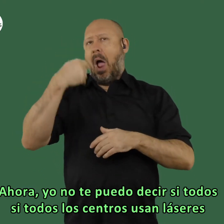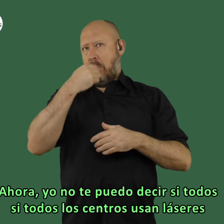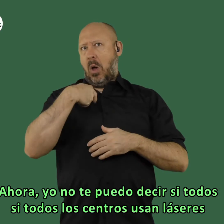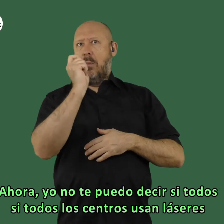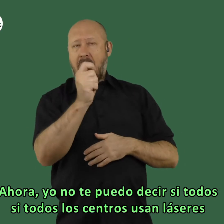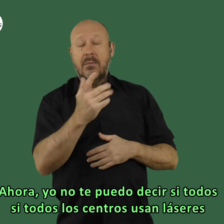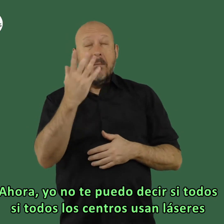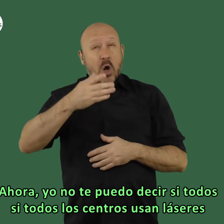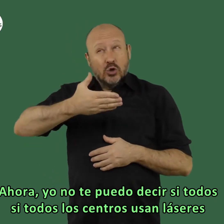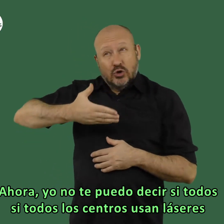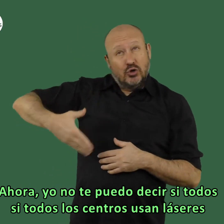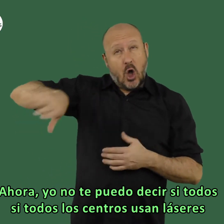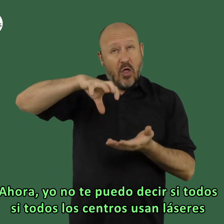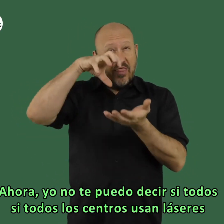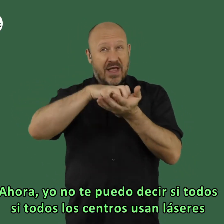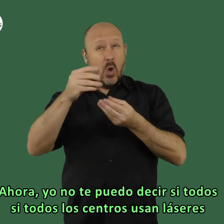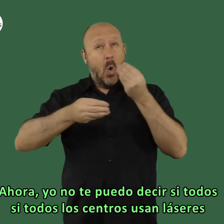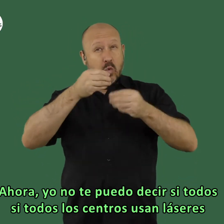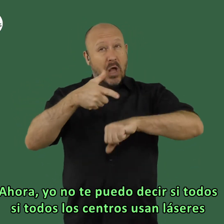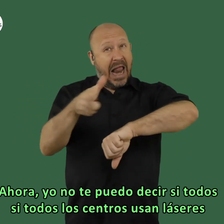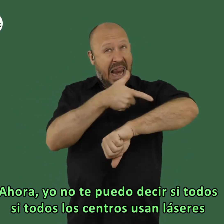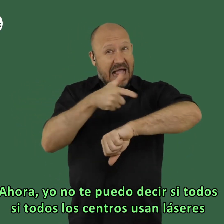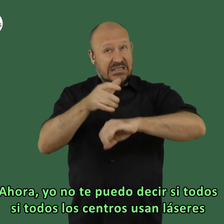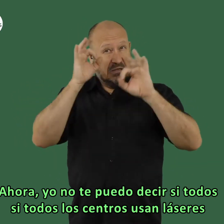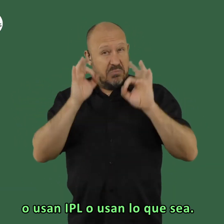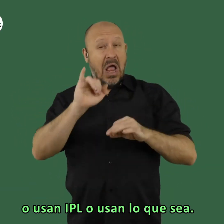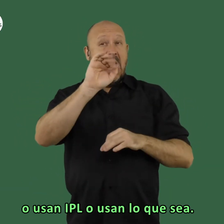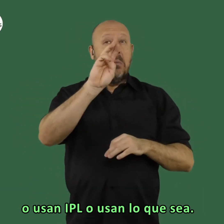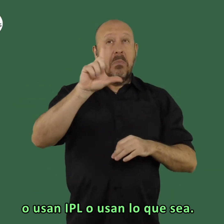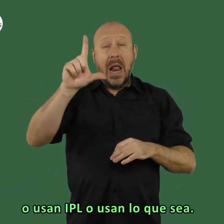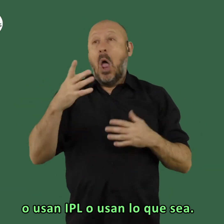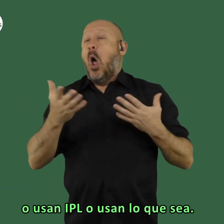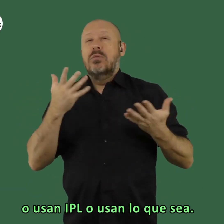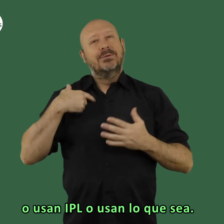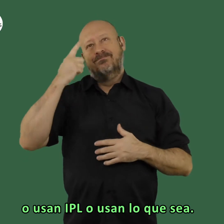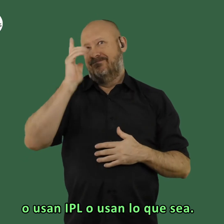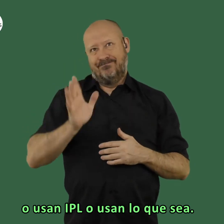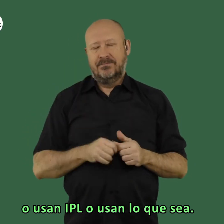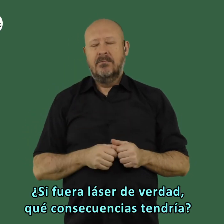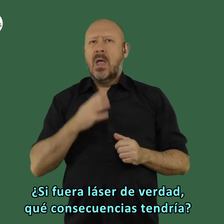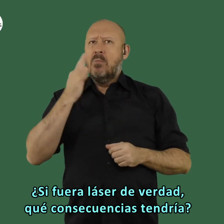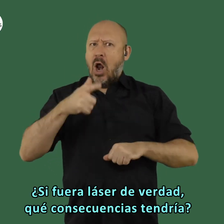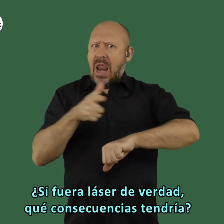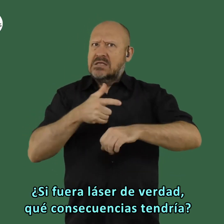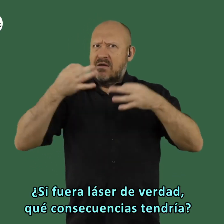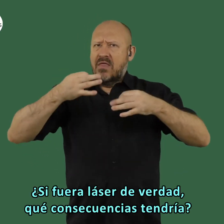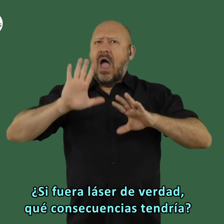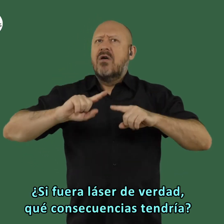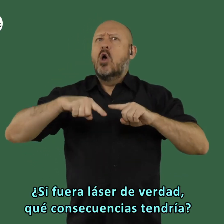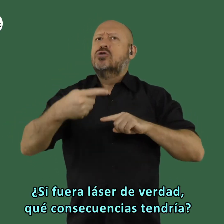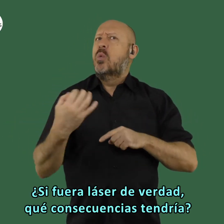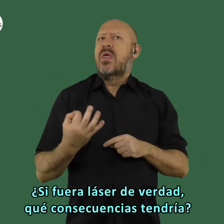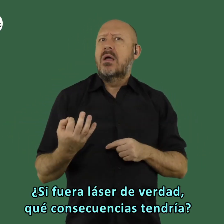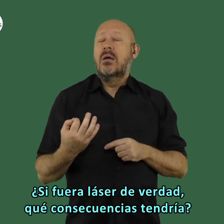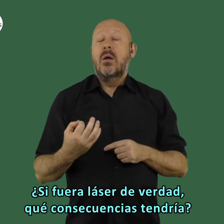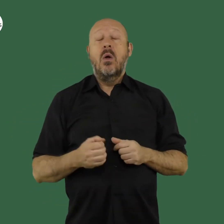láser ahora yo no te puedo decir si todos si todos los centros usan láseres o usan ipl o usan lo que sea si fuera láser de verdad